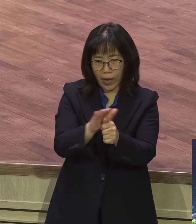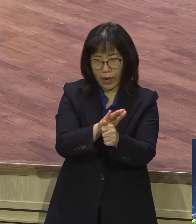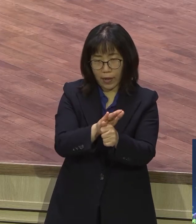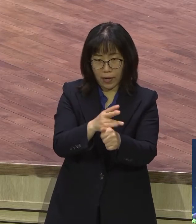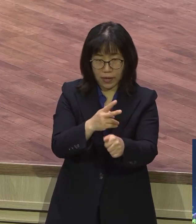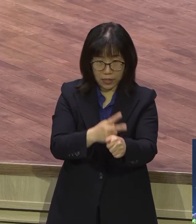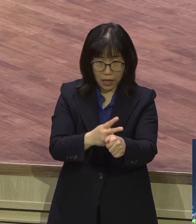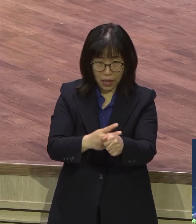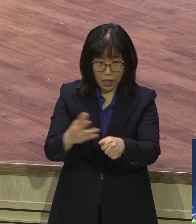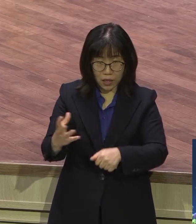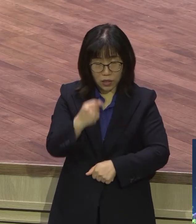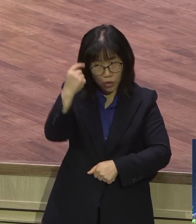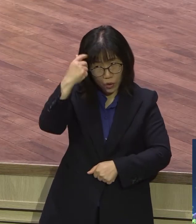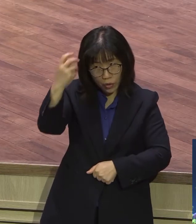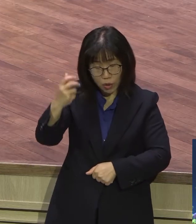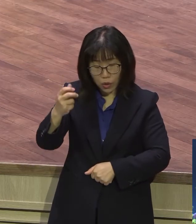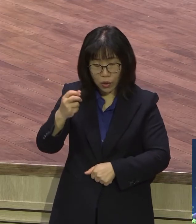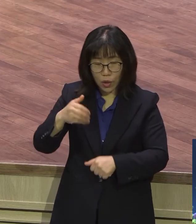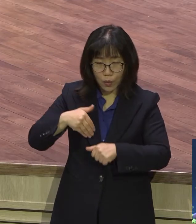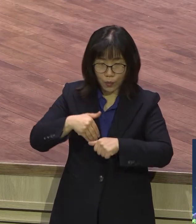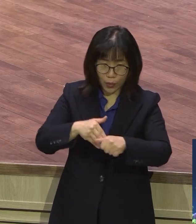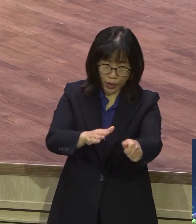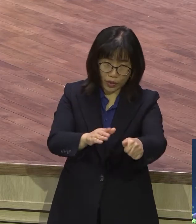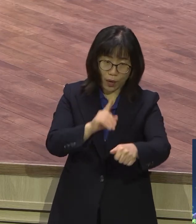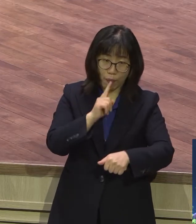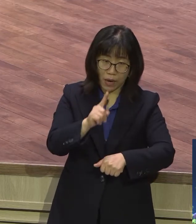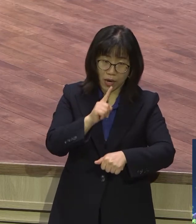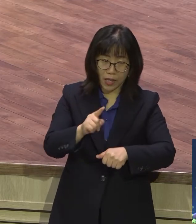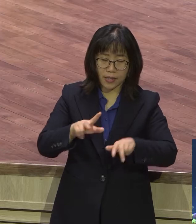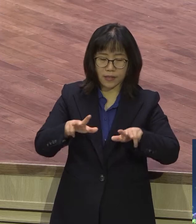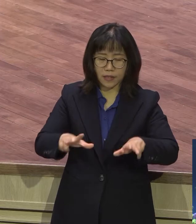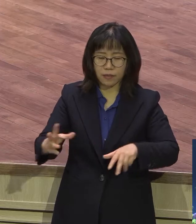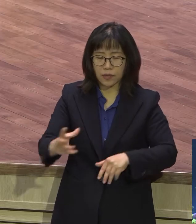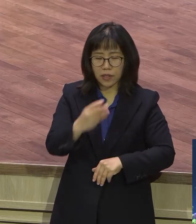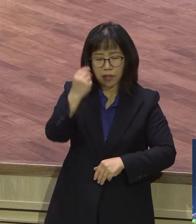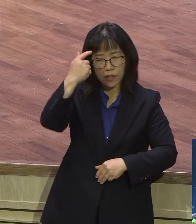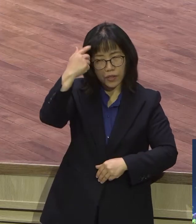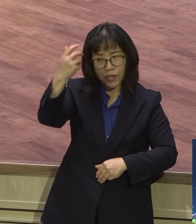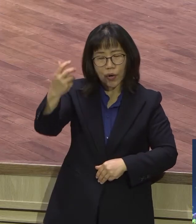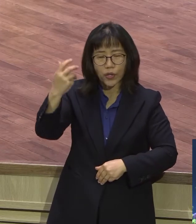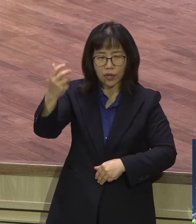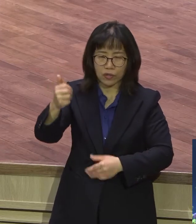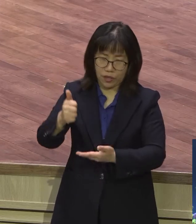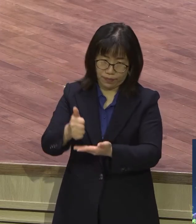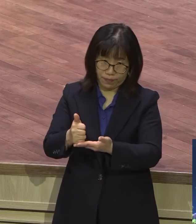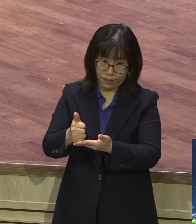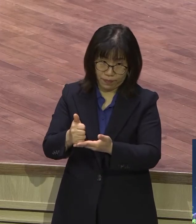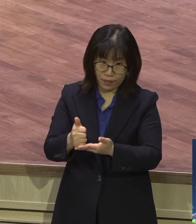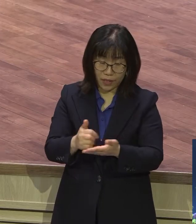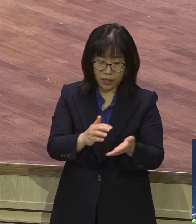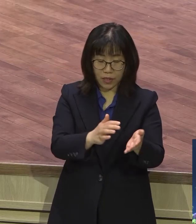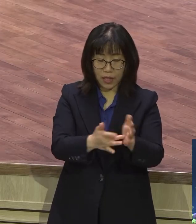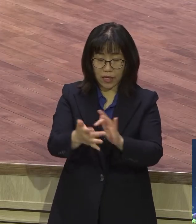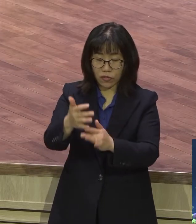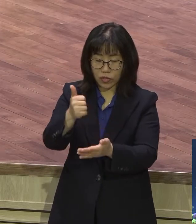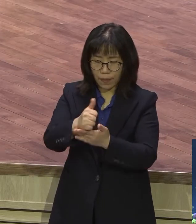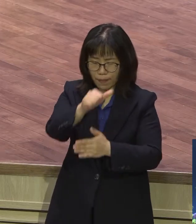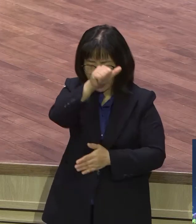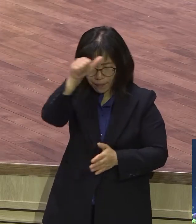할 수 있다 맞잖아요 예수님이 그런 거리가 평생에 195km 어느 신약자분에서 갈릴리 예루살렘